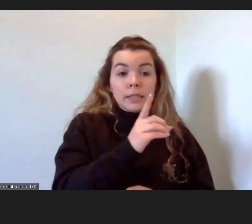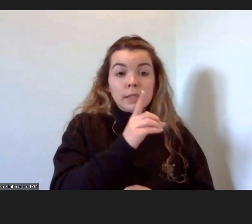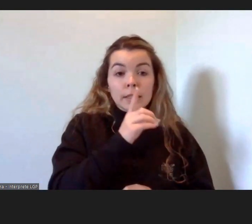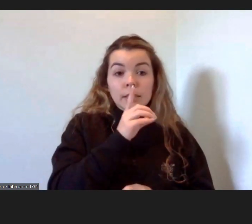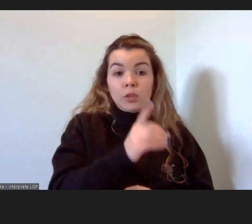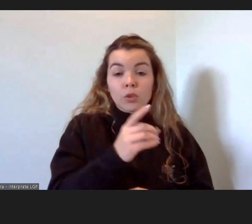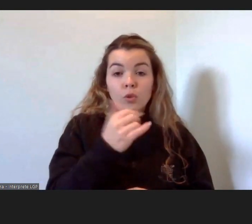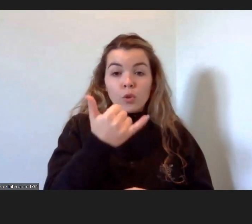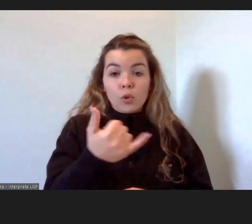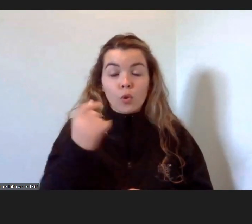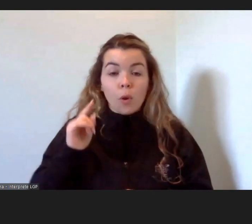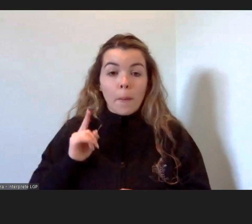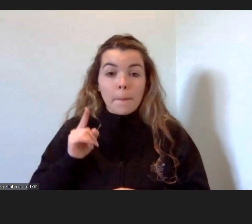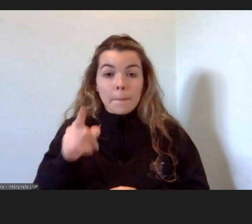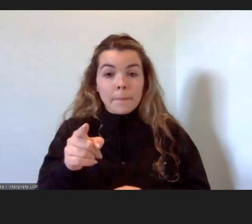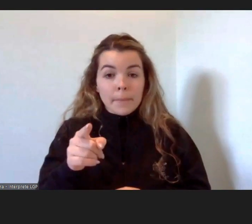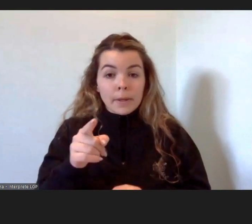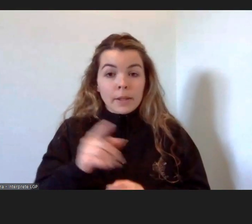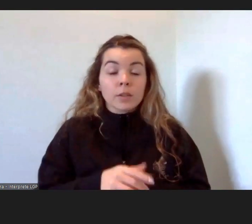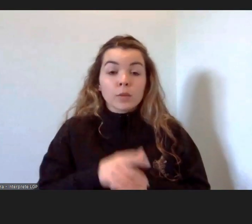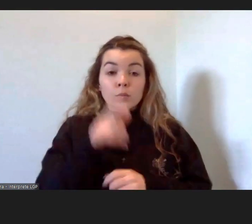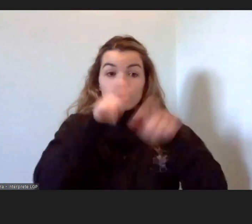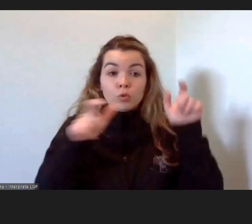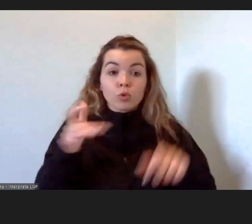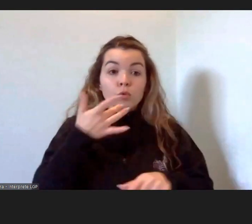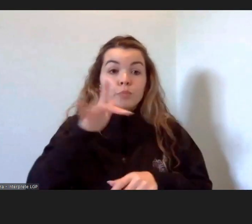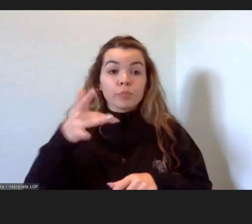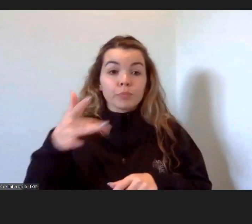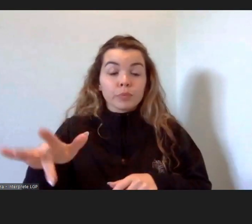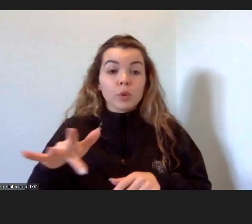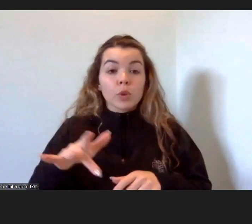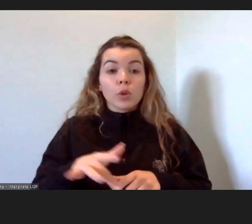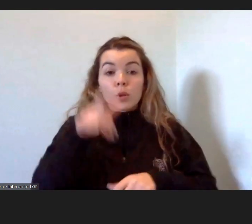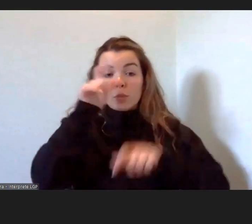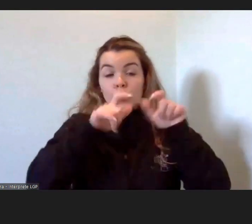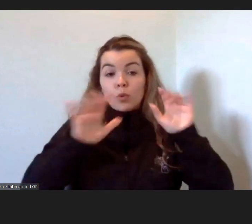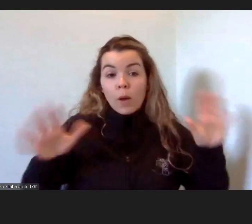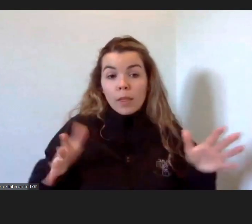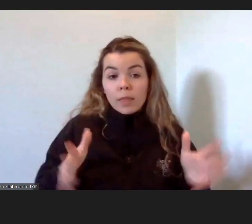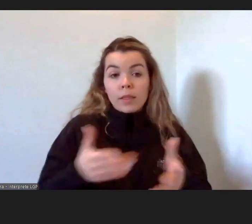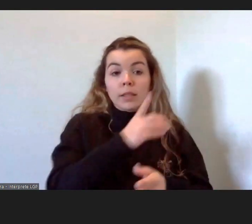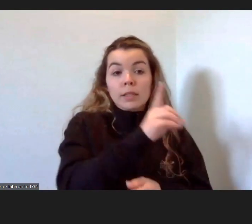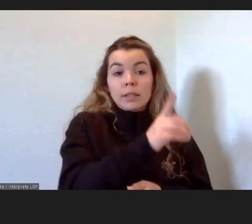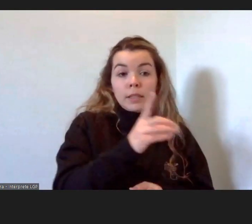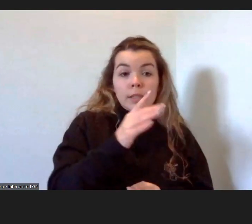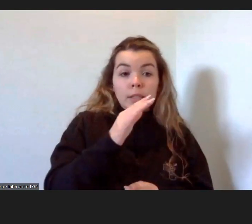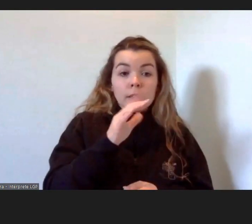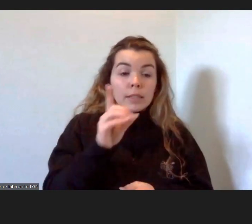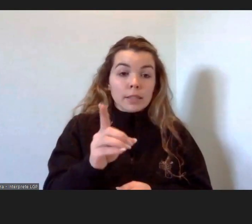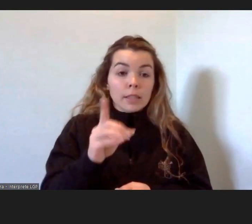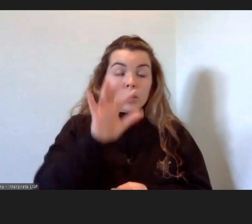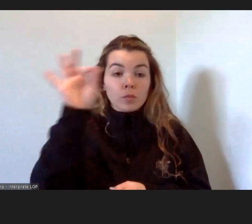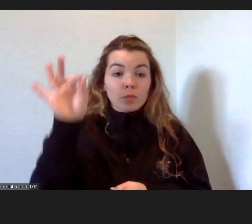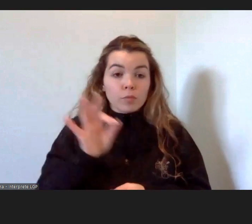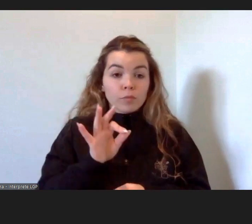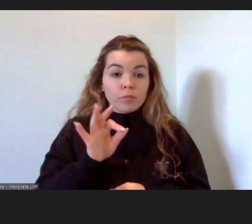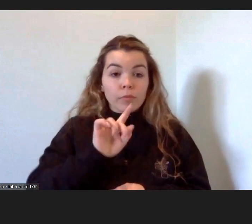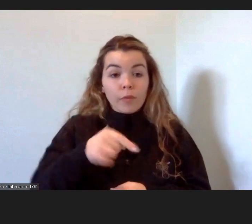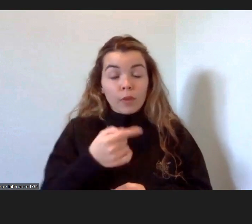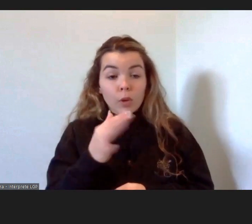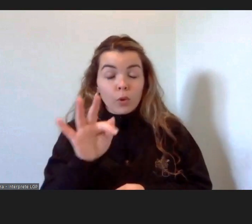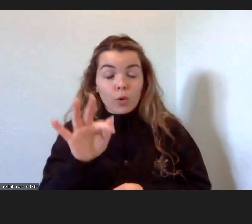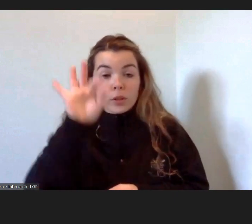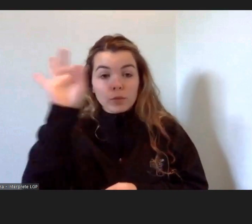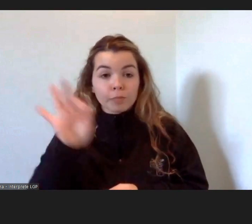estrangeiros com uma população ativa de 76,4%. Ou seja,,4% destes